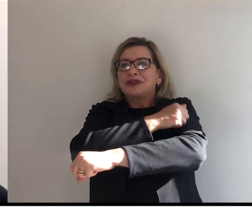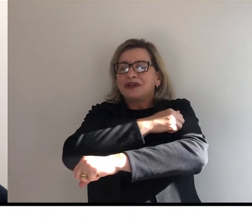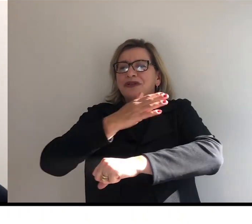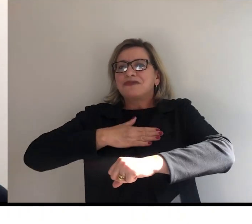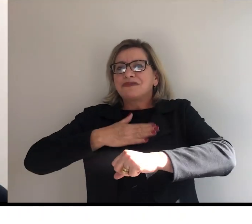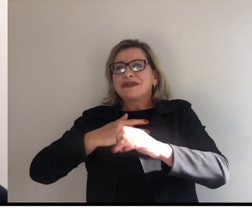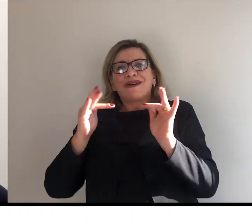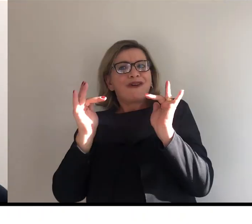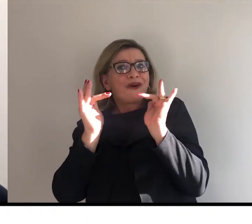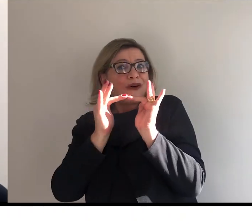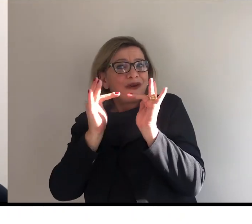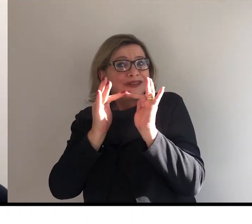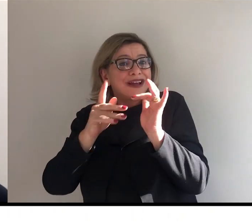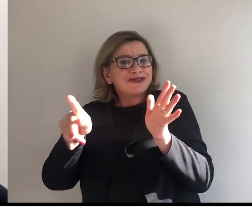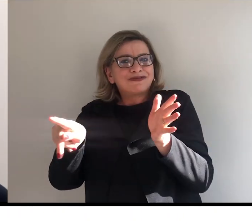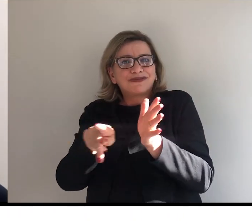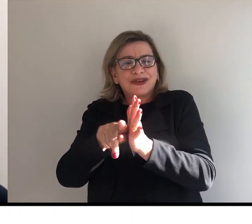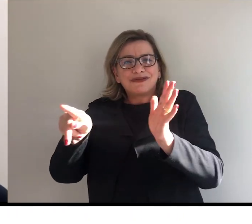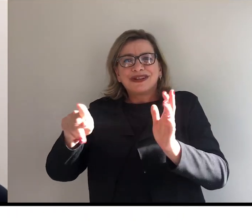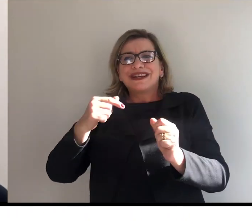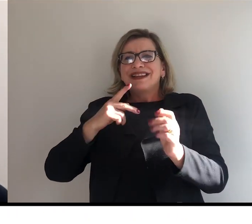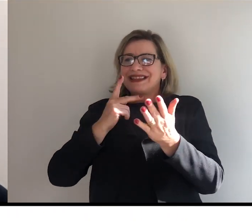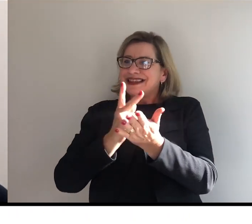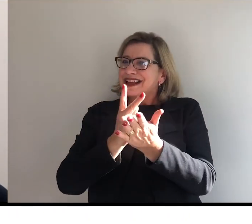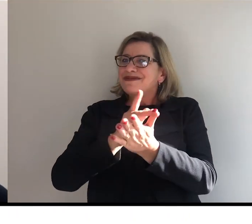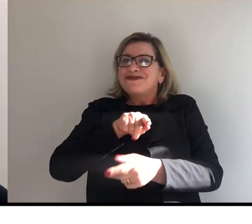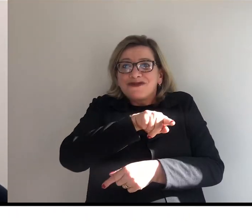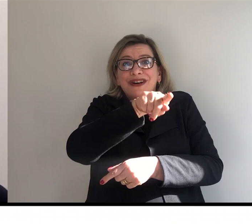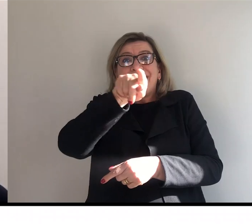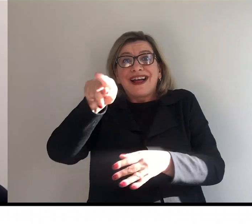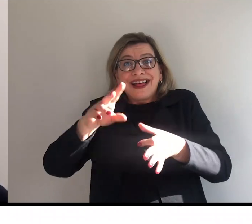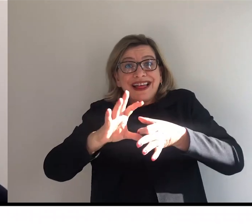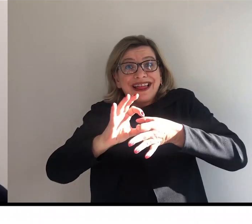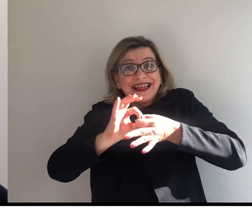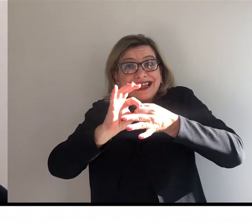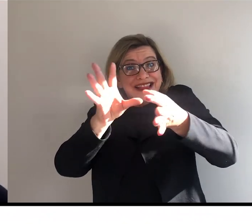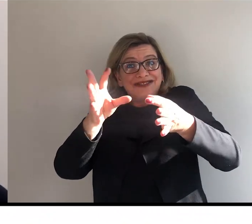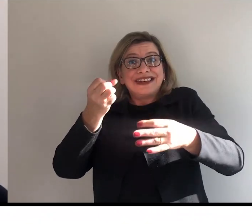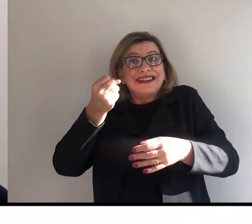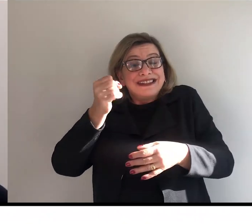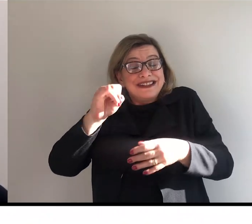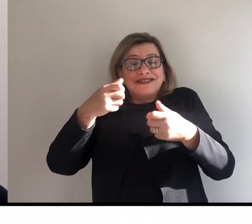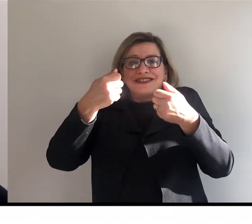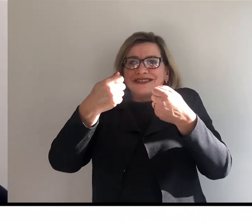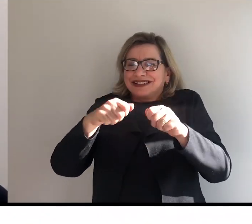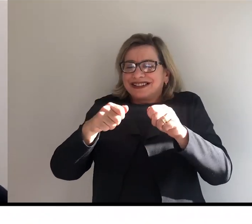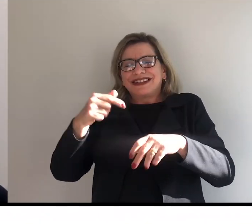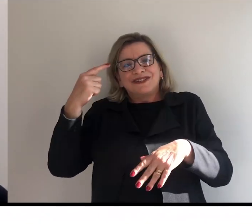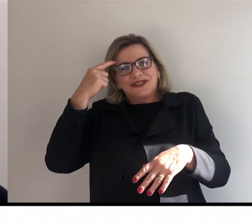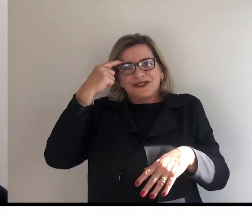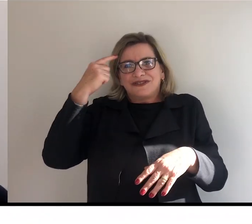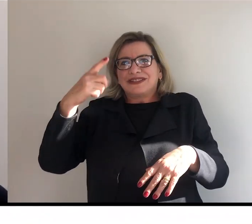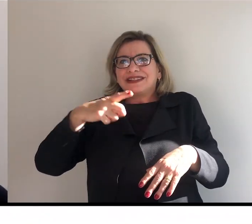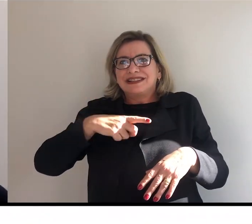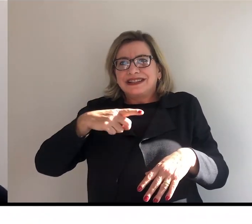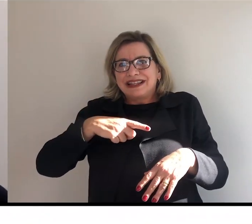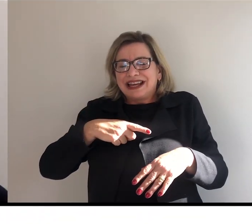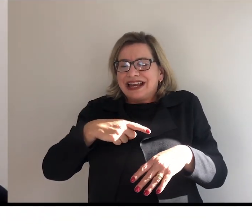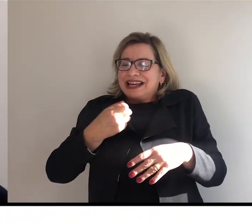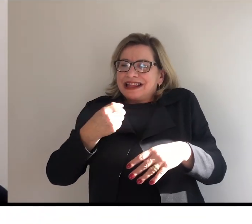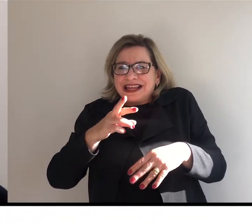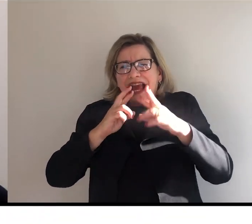pessoal, né, e me coloco à disposição para qualquer dúvida que vocês tenham, sugestões,